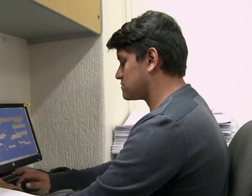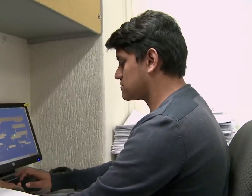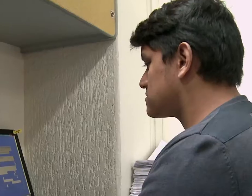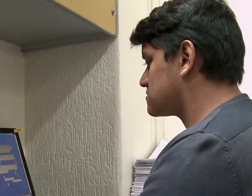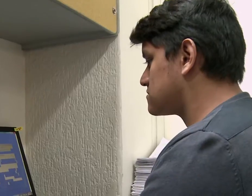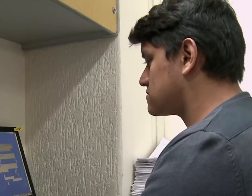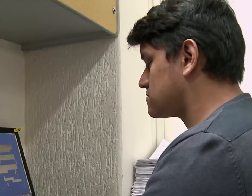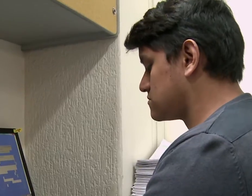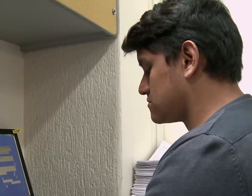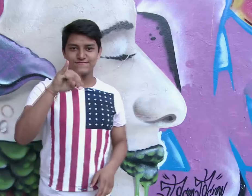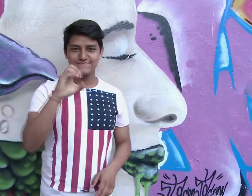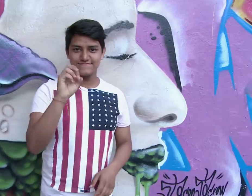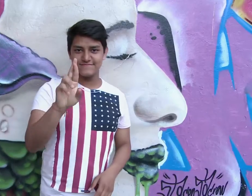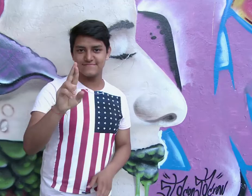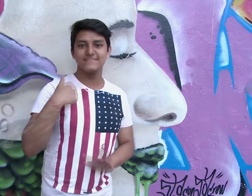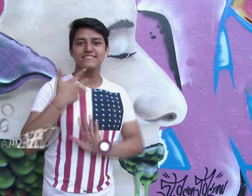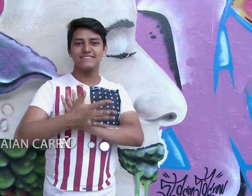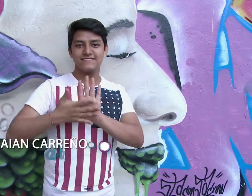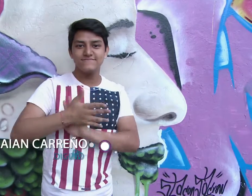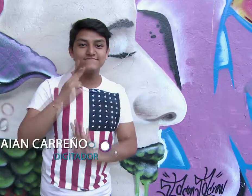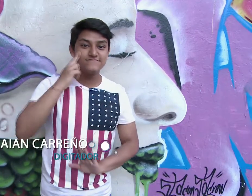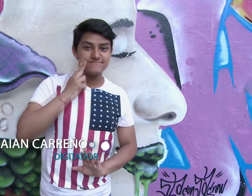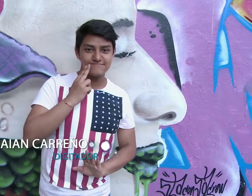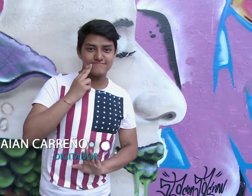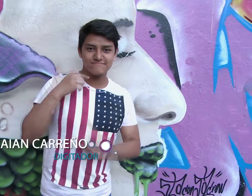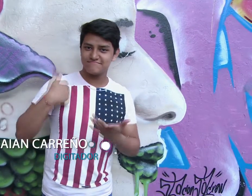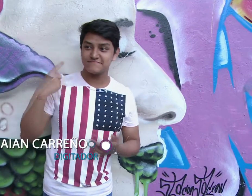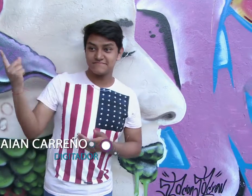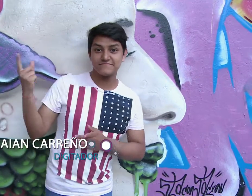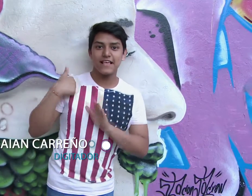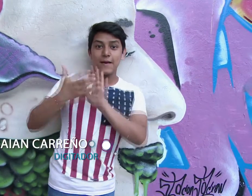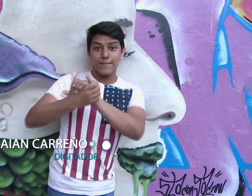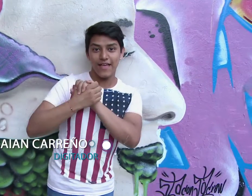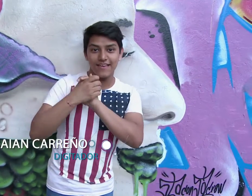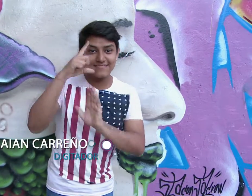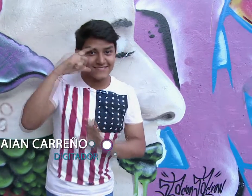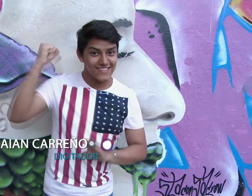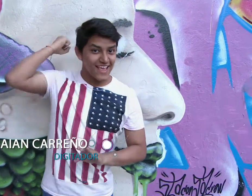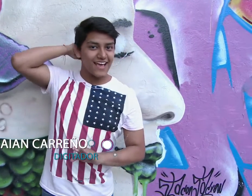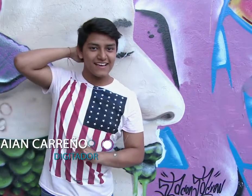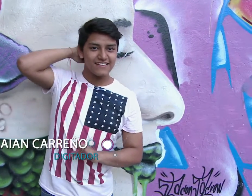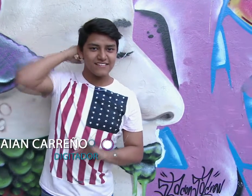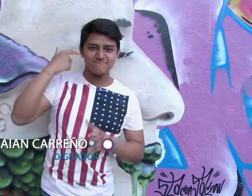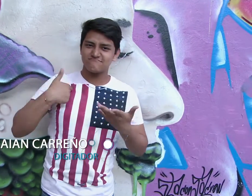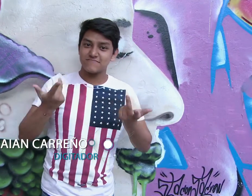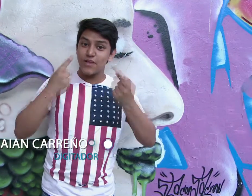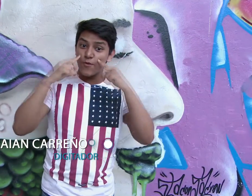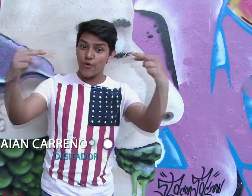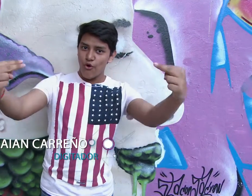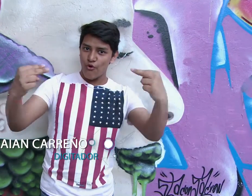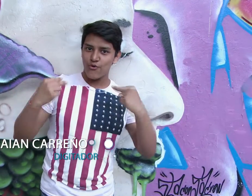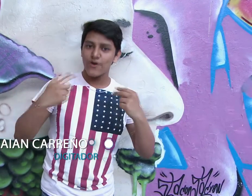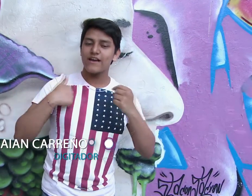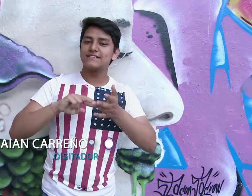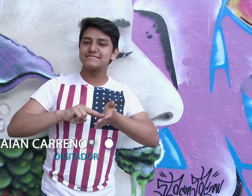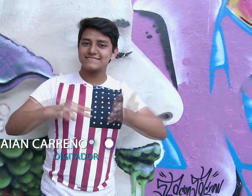Hola, mi nombre es Junior, esta es mi seña también, soy amigo de Diana y me verán aquí en Vive Digital.